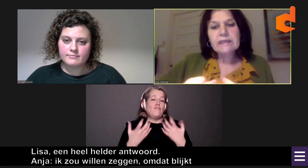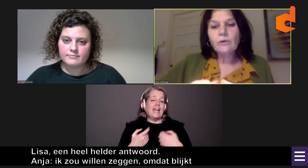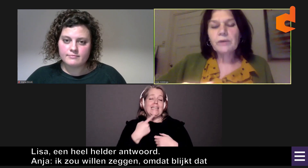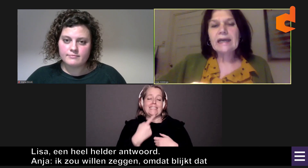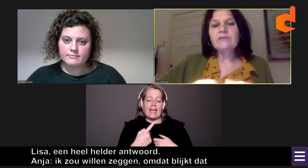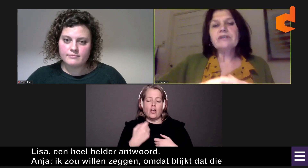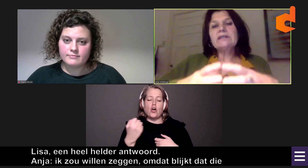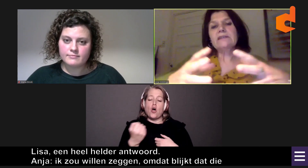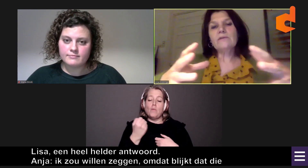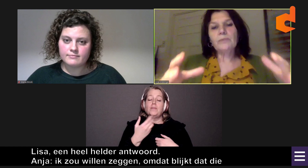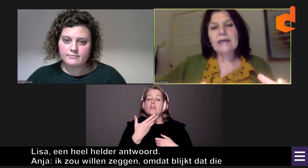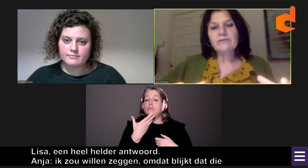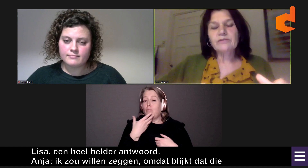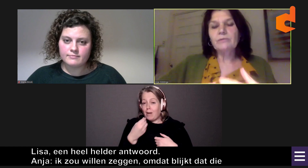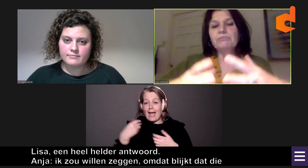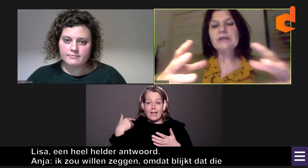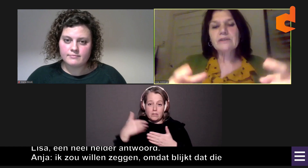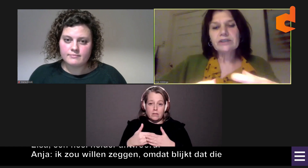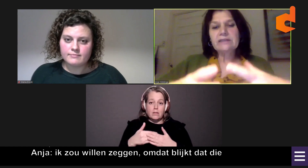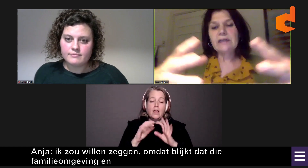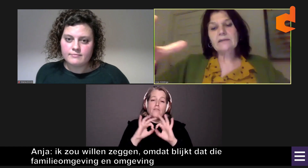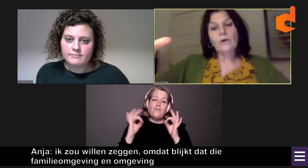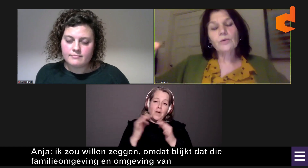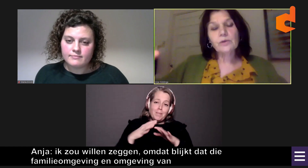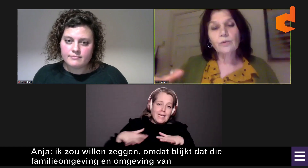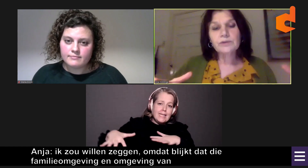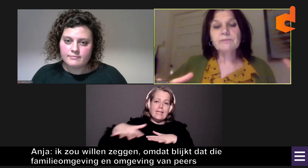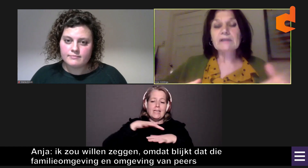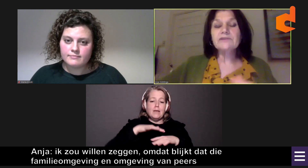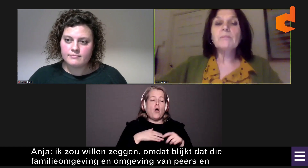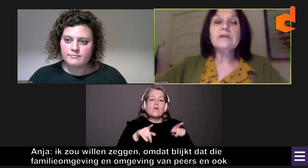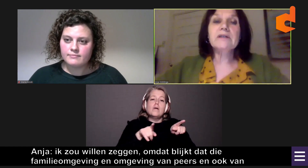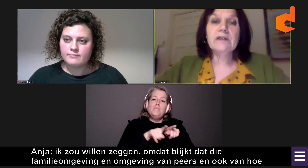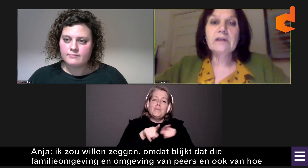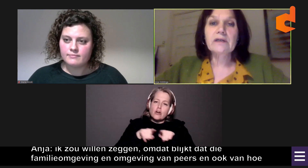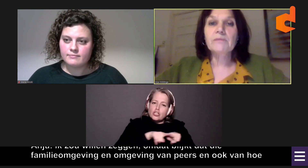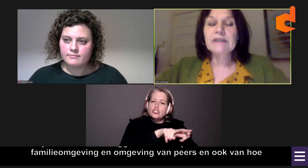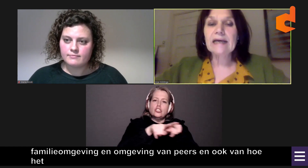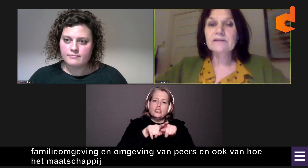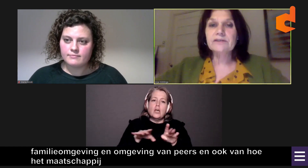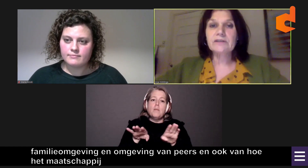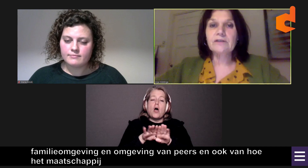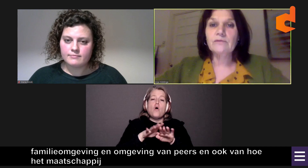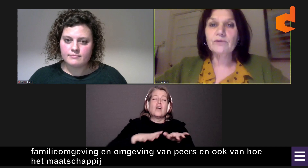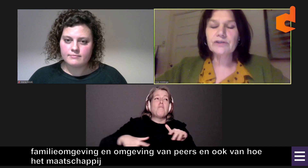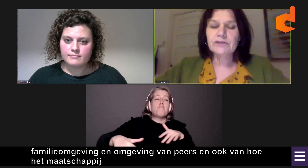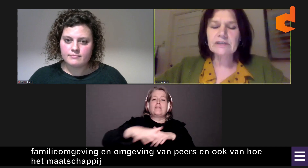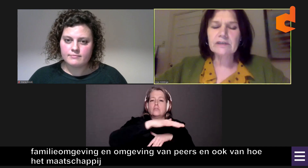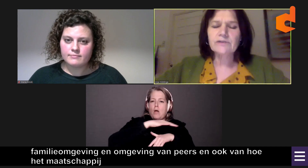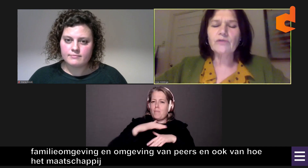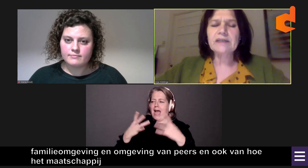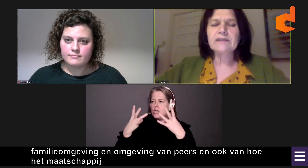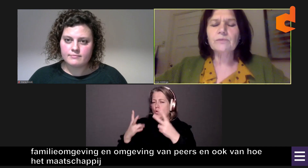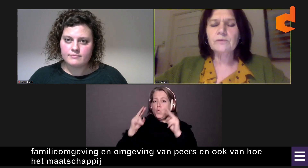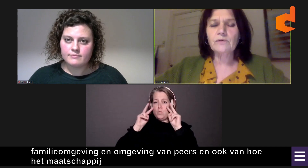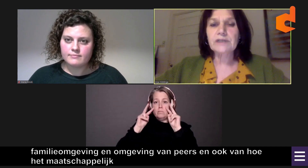familieomgeving en die omgeving van peers... en ook hoe het maatschappelijk benaderd wordt... die